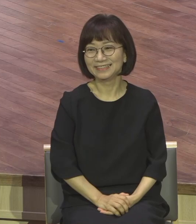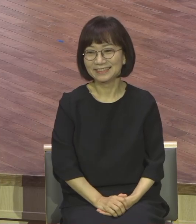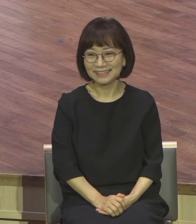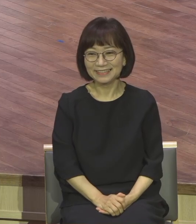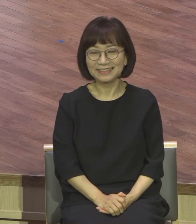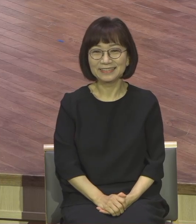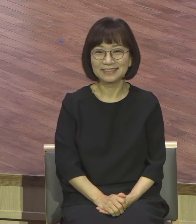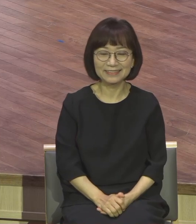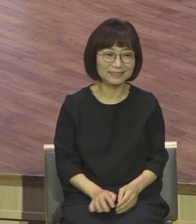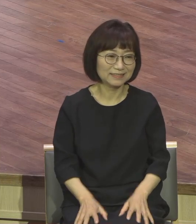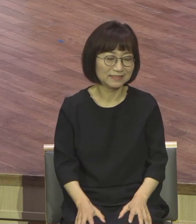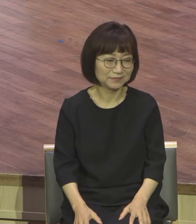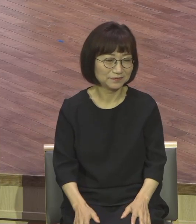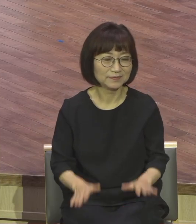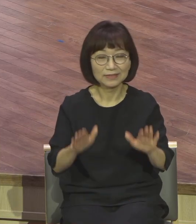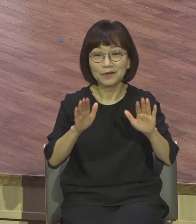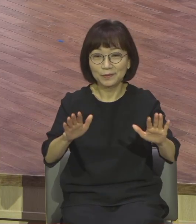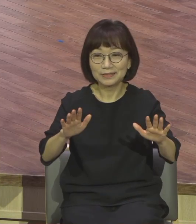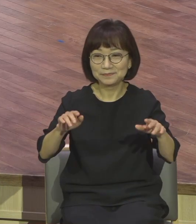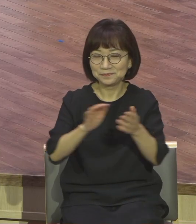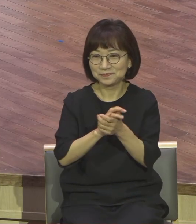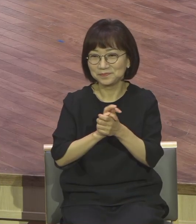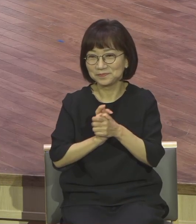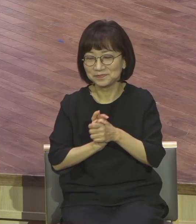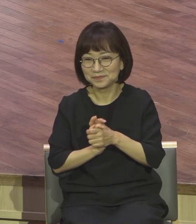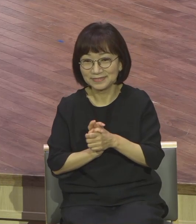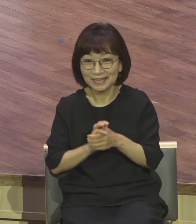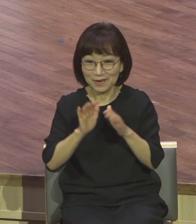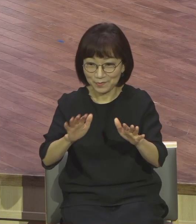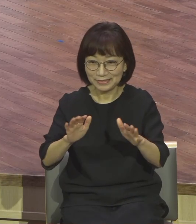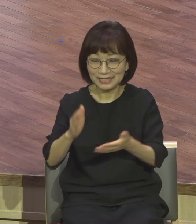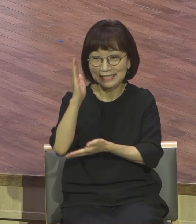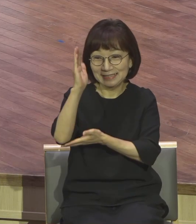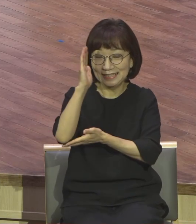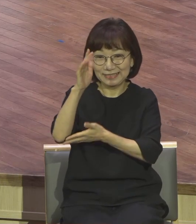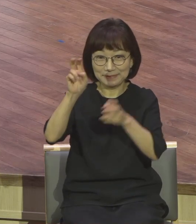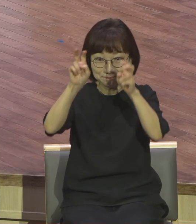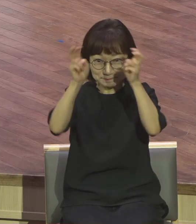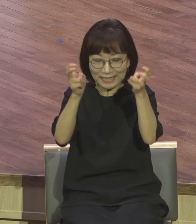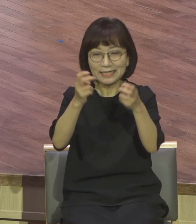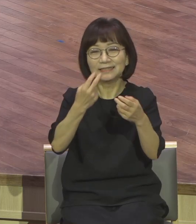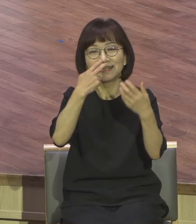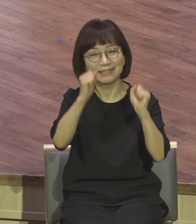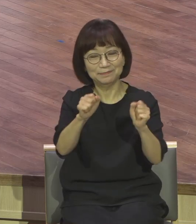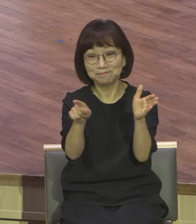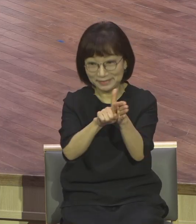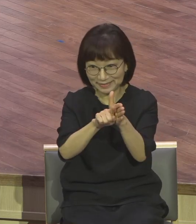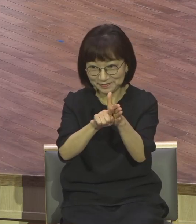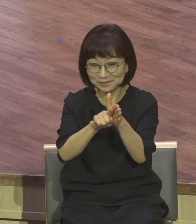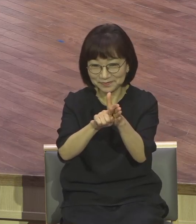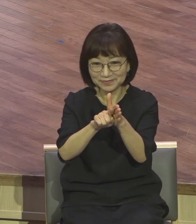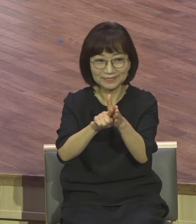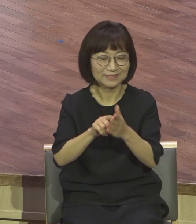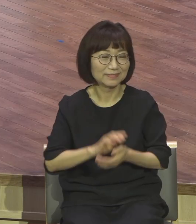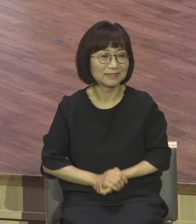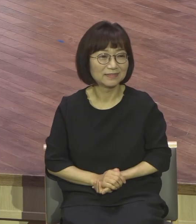너희들 말씀 가지고 살아있는 믿음이라는 제목으로 말씀을 드립니다. 오늘 살펴볼